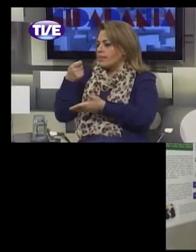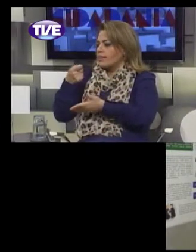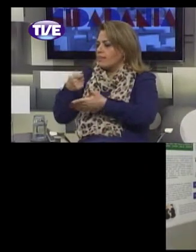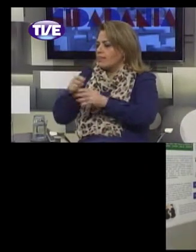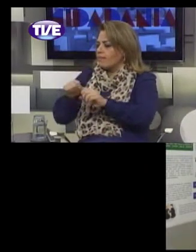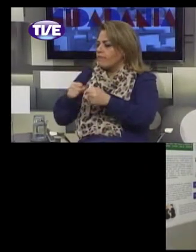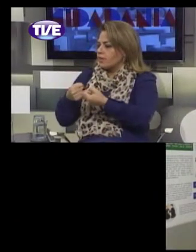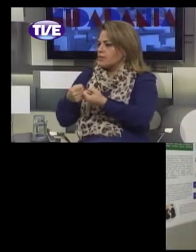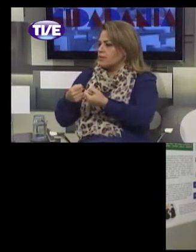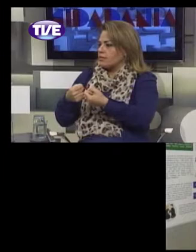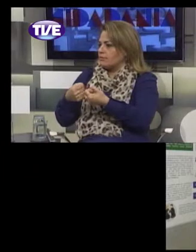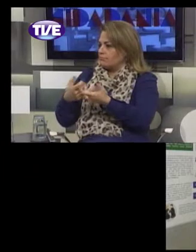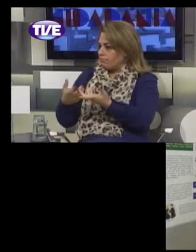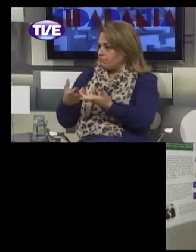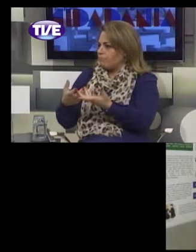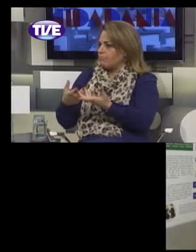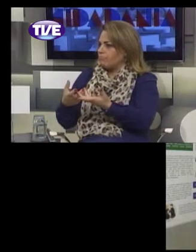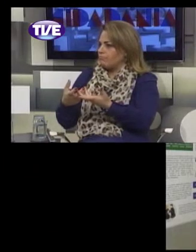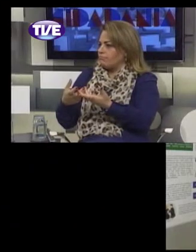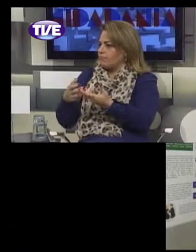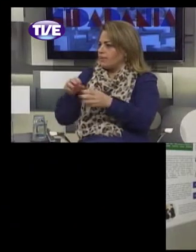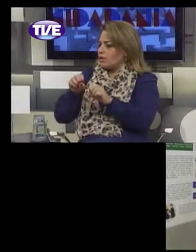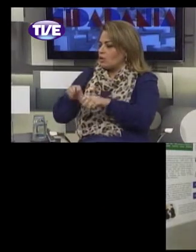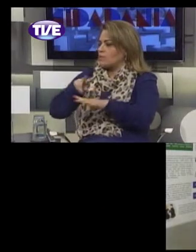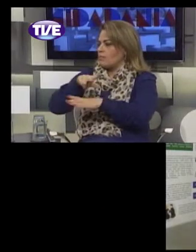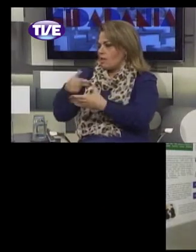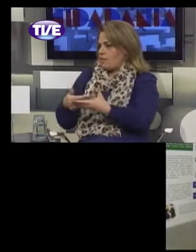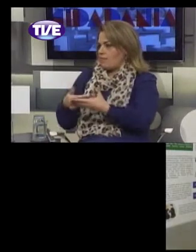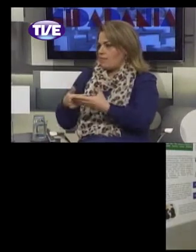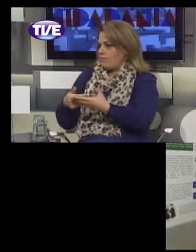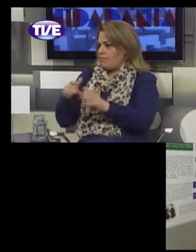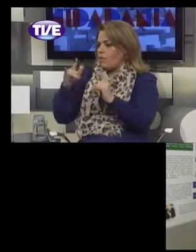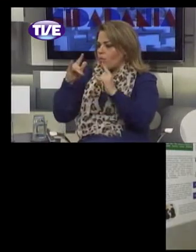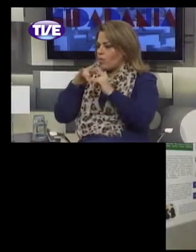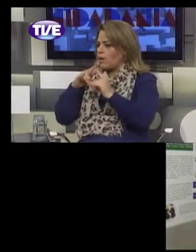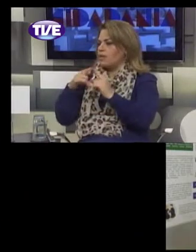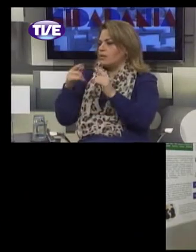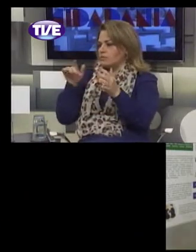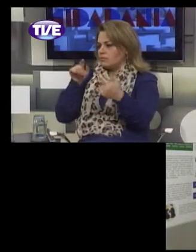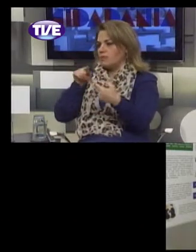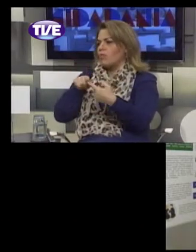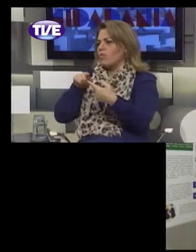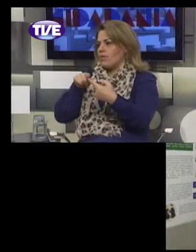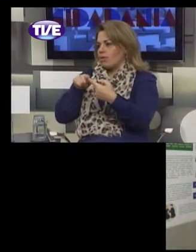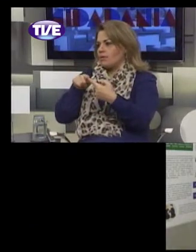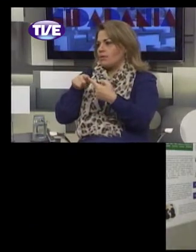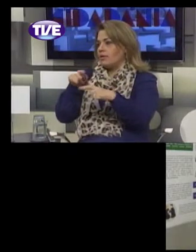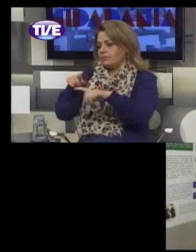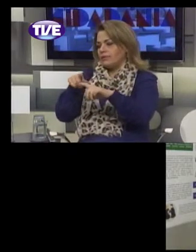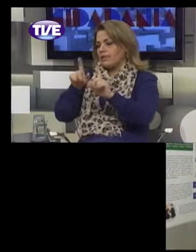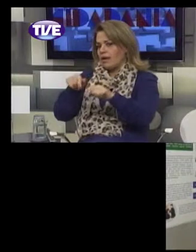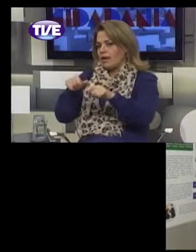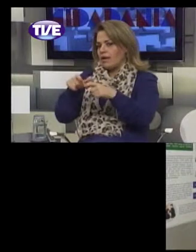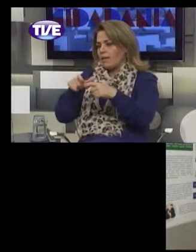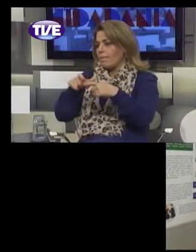só contribui com essa pauta porque é a maior escola bilíngue desse país.